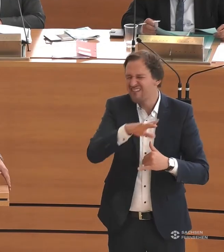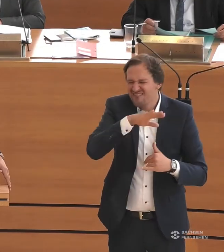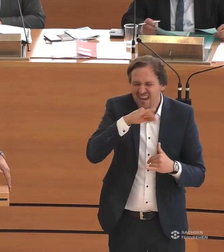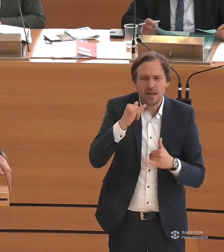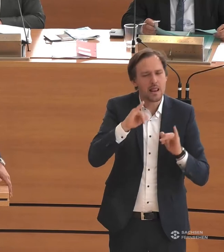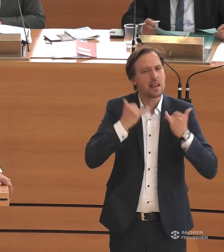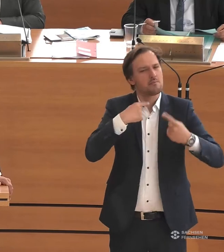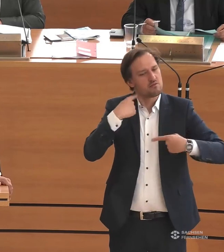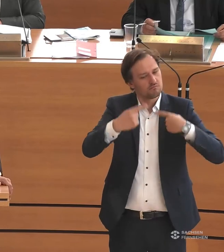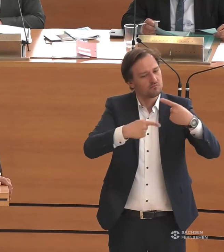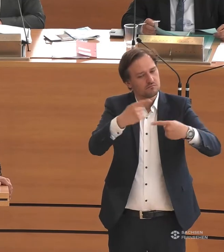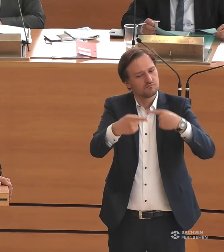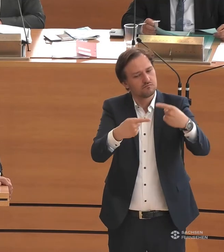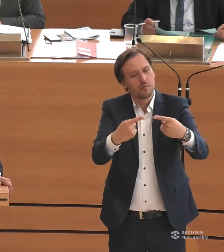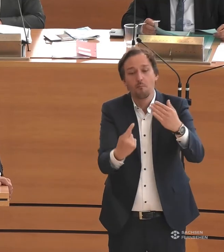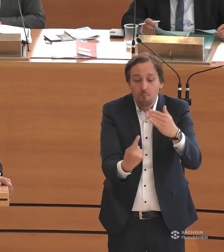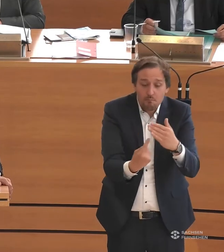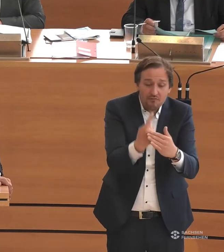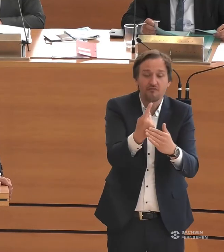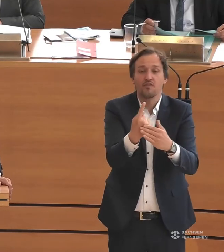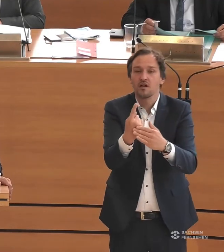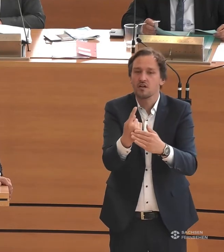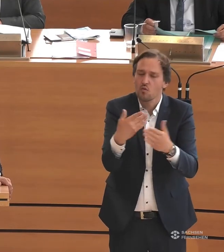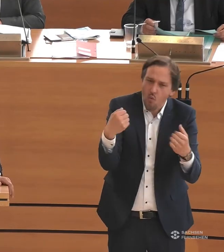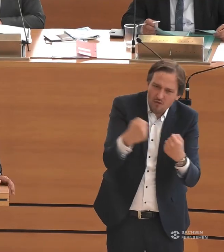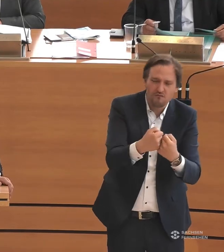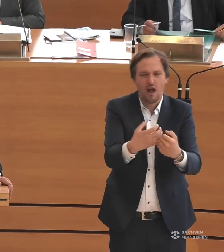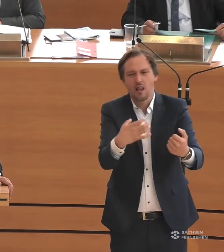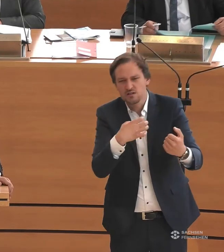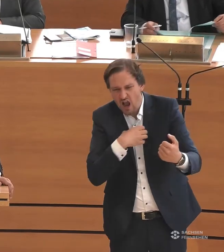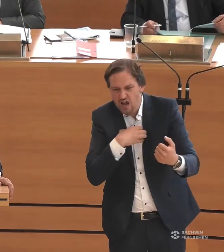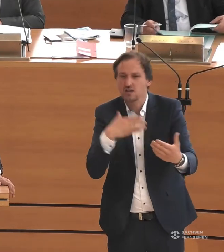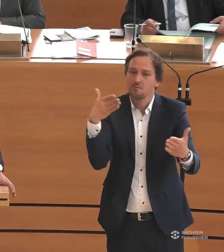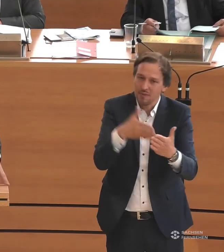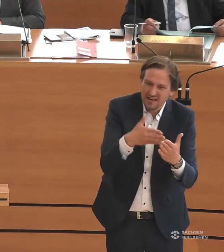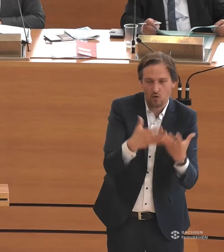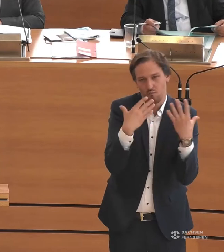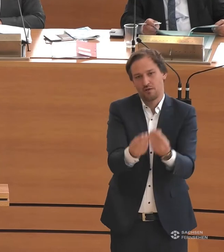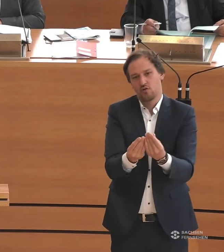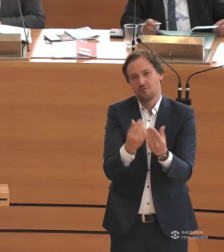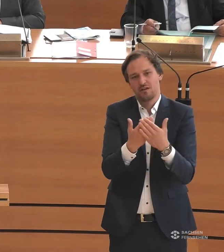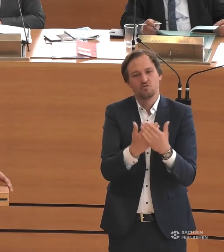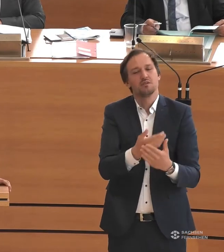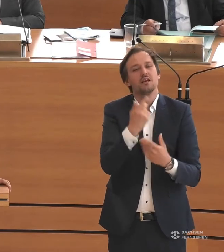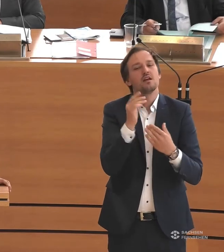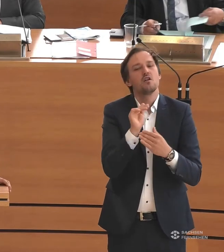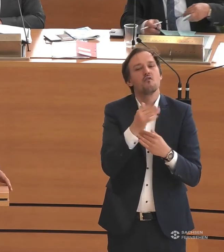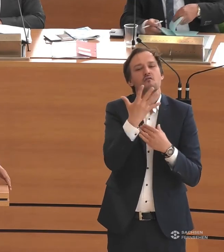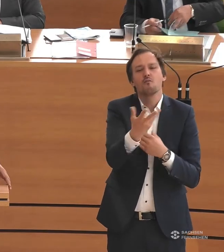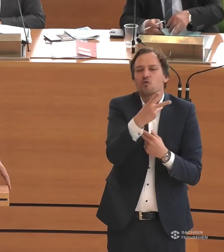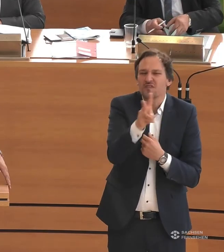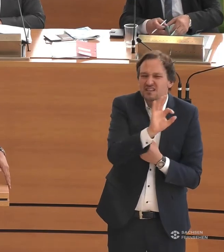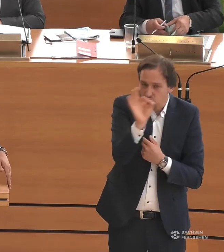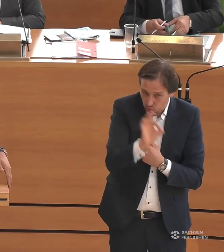sich im Laufe einer Lebensspanne einstellen. Dass also 25 Prozent der Menschen mit Behinderungen über 75 Jahre alt sind und 50